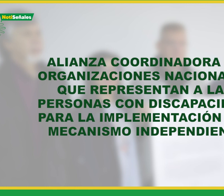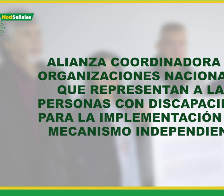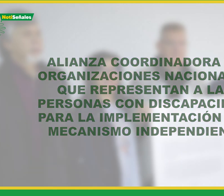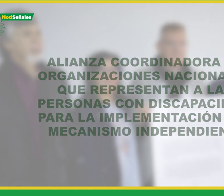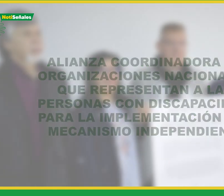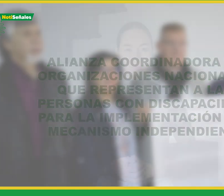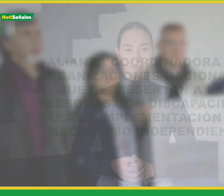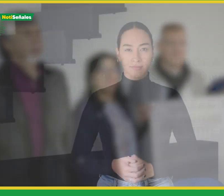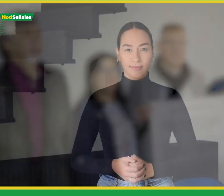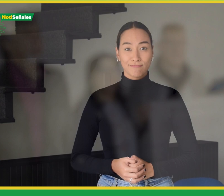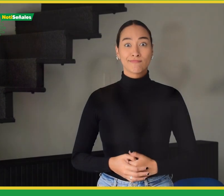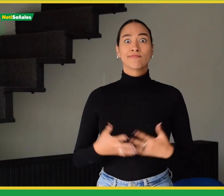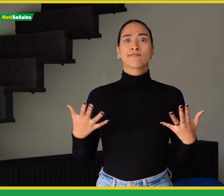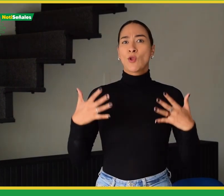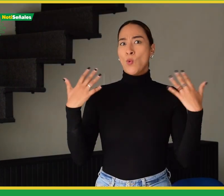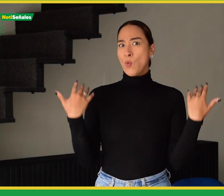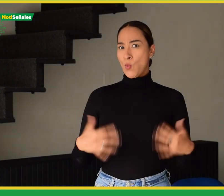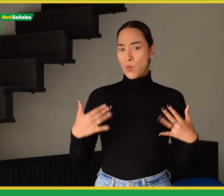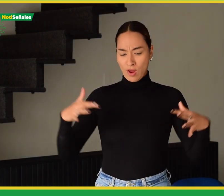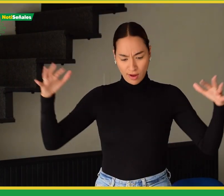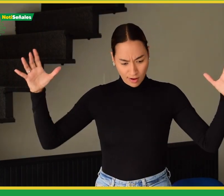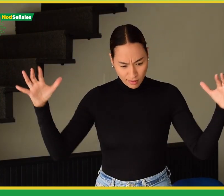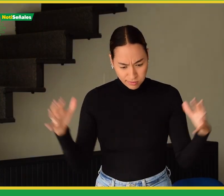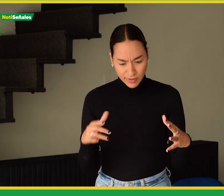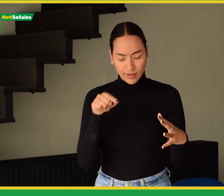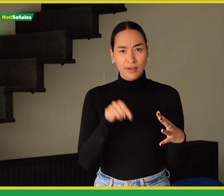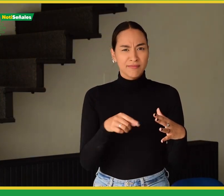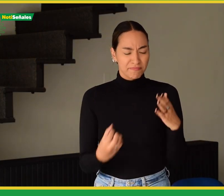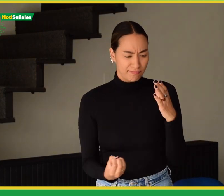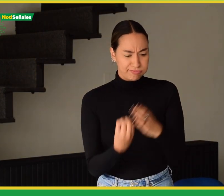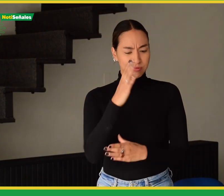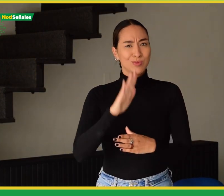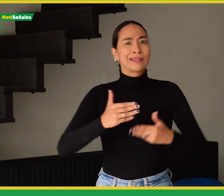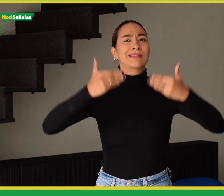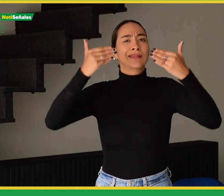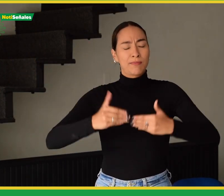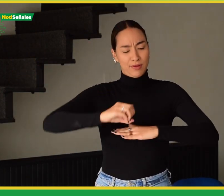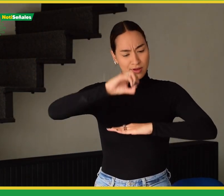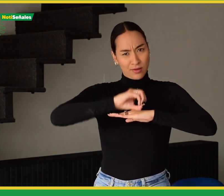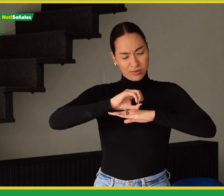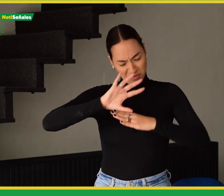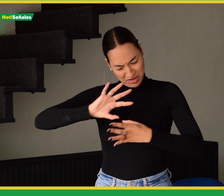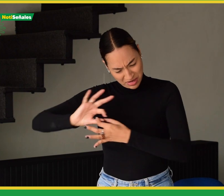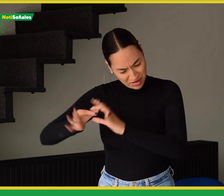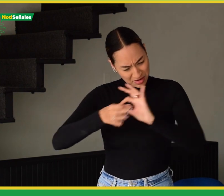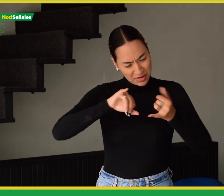independiente. ¡Wow! La creación de esta Alianza Independiente de Organizaciones de